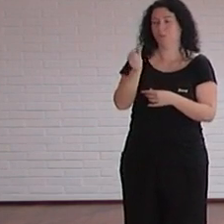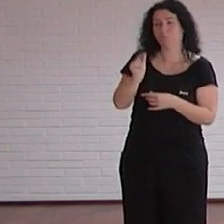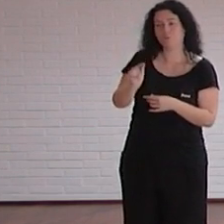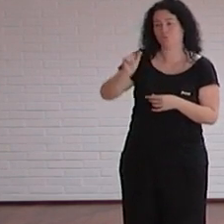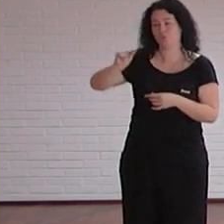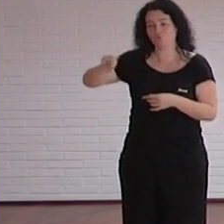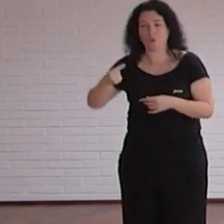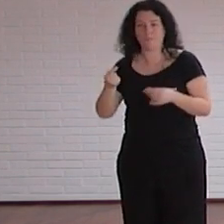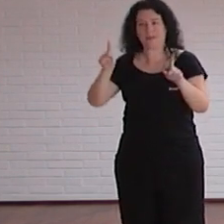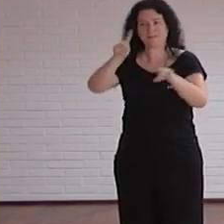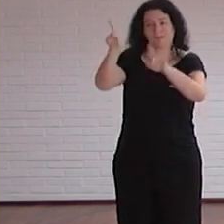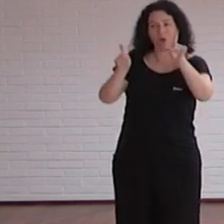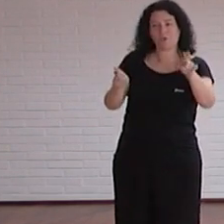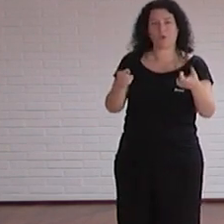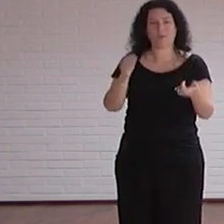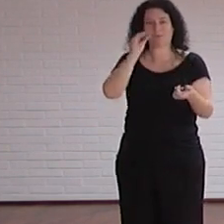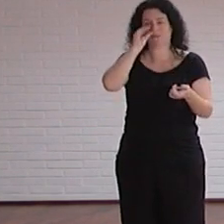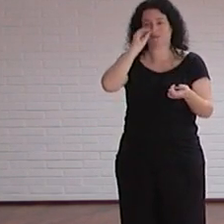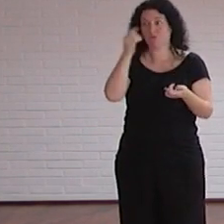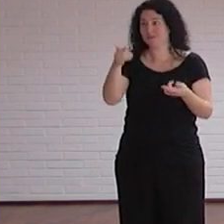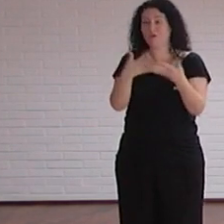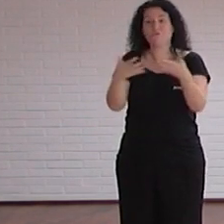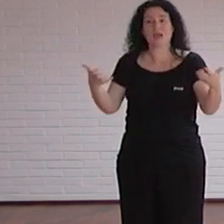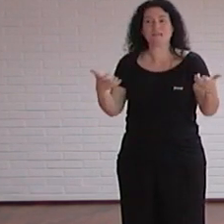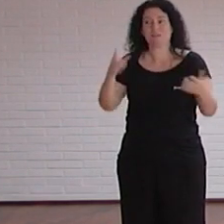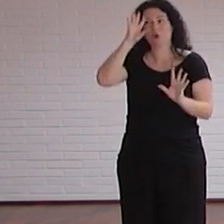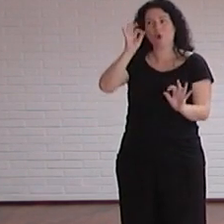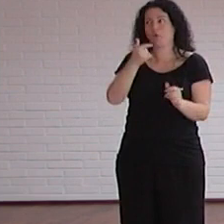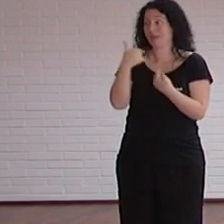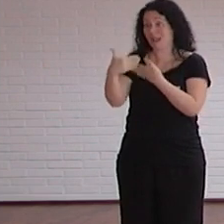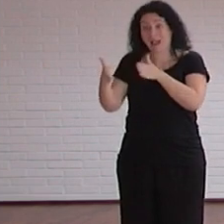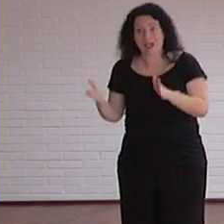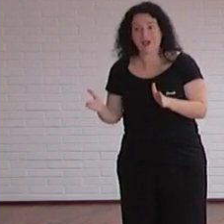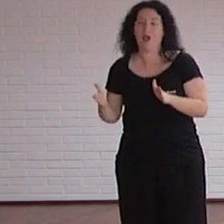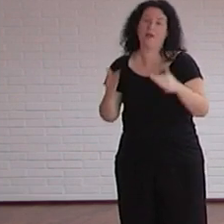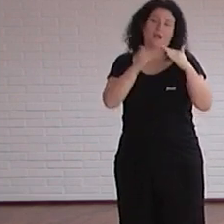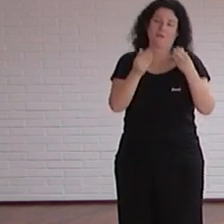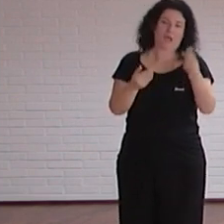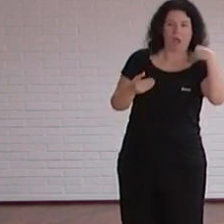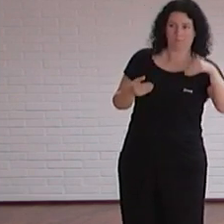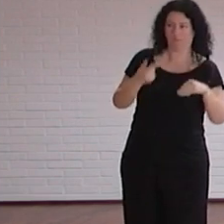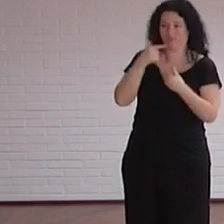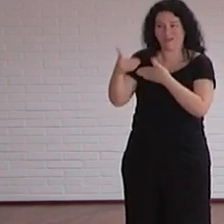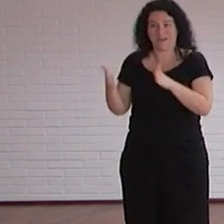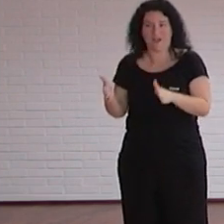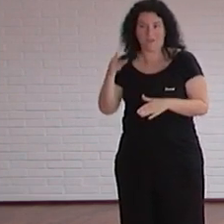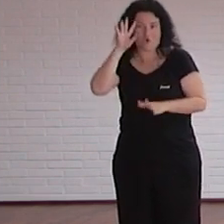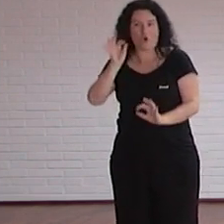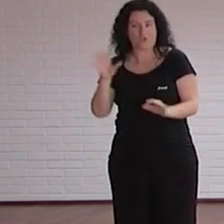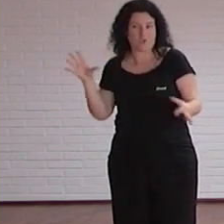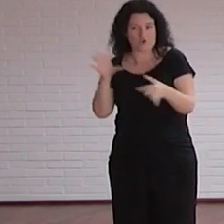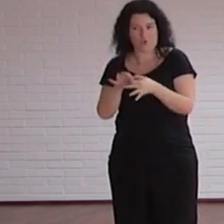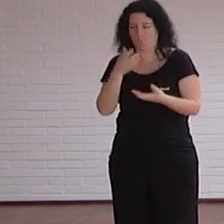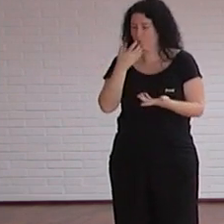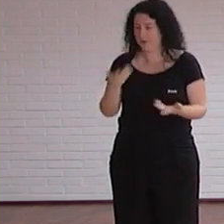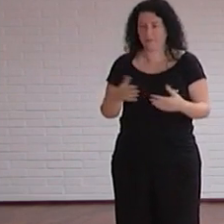interrogaciones y que si en esa frase tiene más sentido poner caja pues ponte la caja la precisión es muy muy altísima hemos